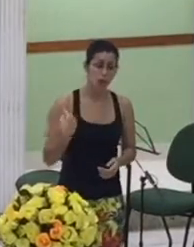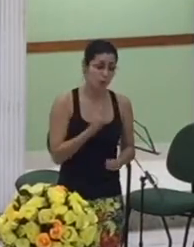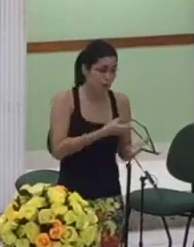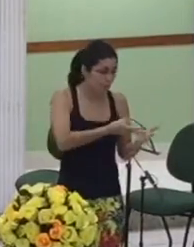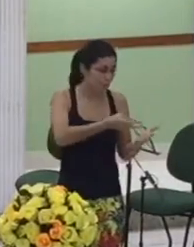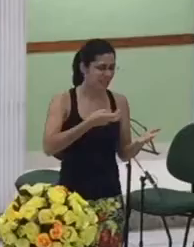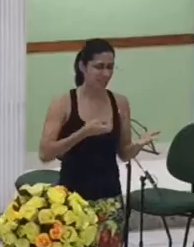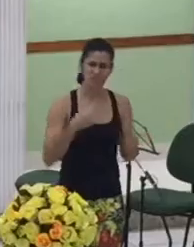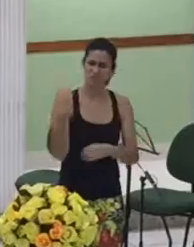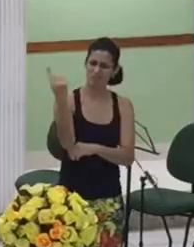Davi